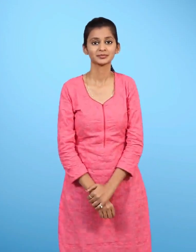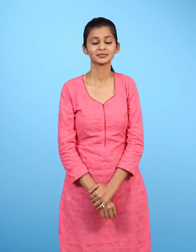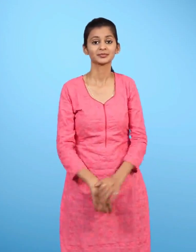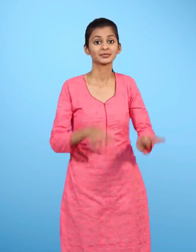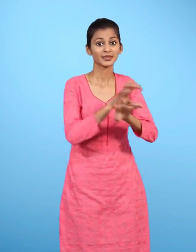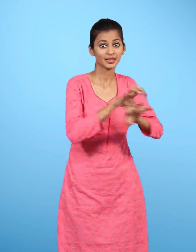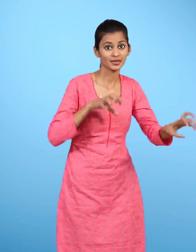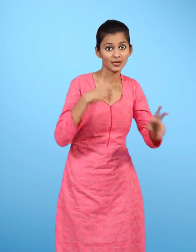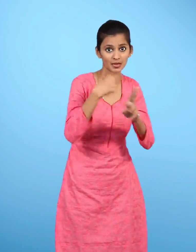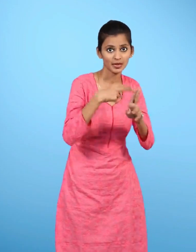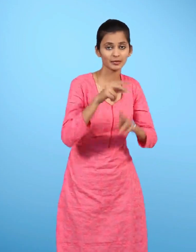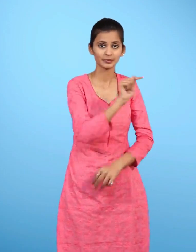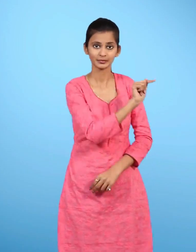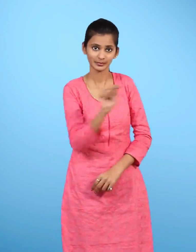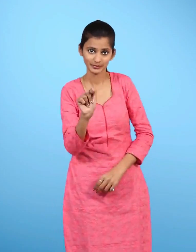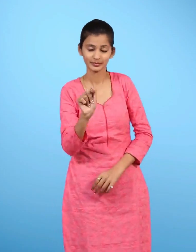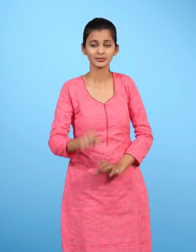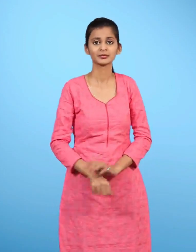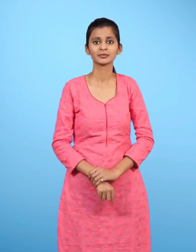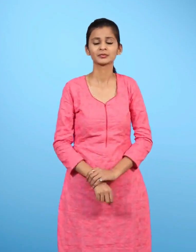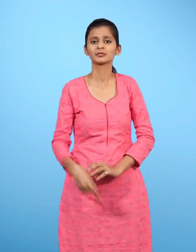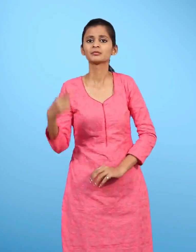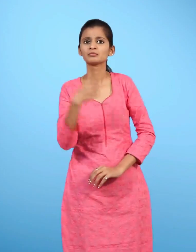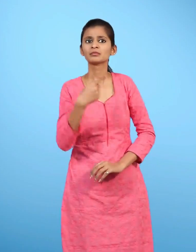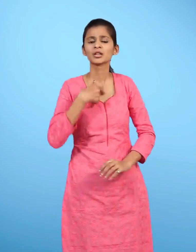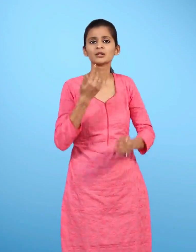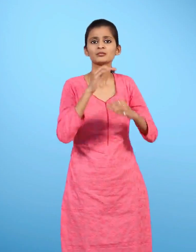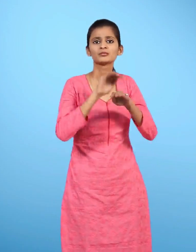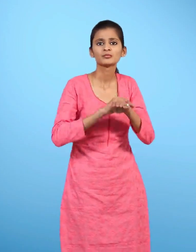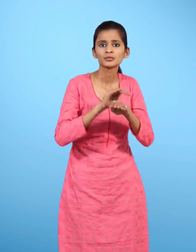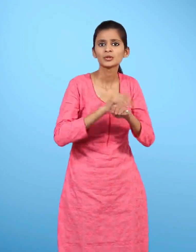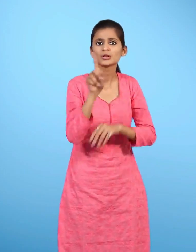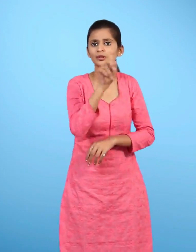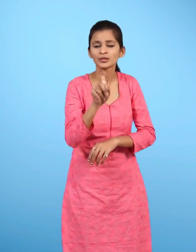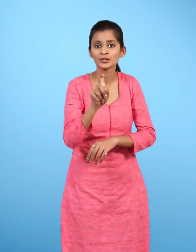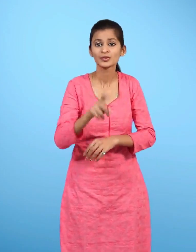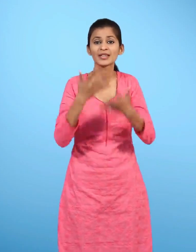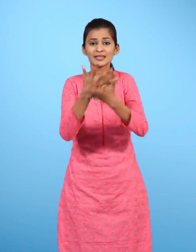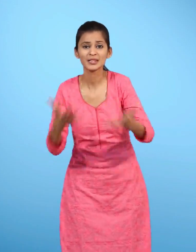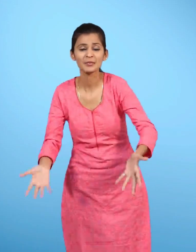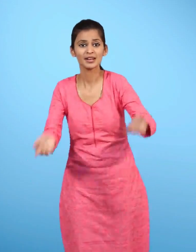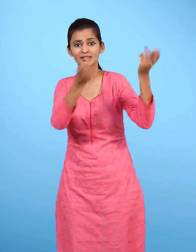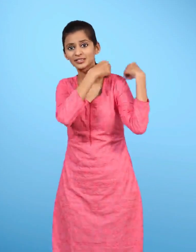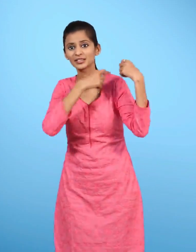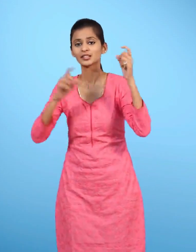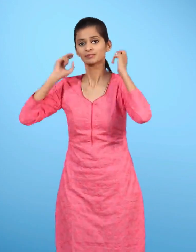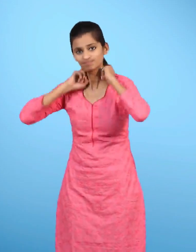जानवर का नाम रिक्तिस्थान इन्हे क्यों पालते हैं? गाड़ी खीचता है